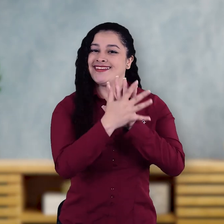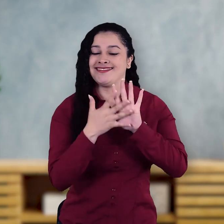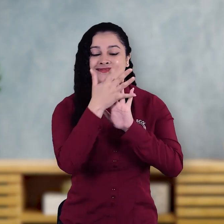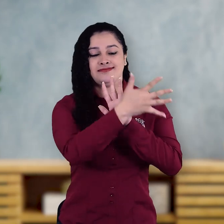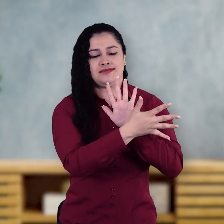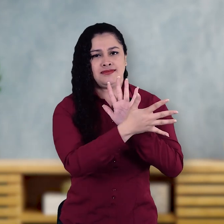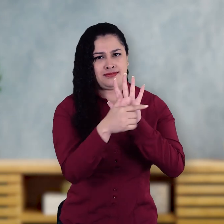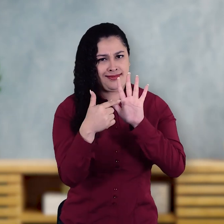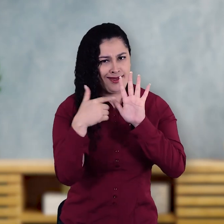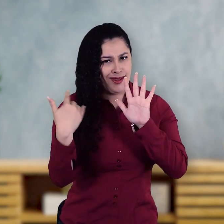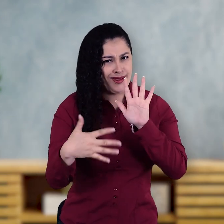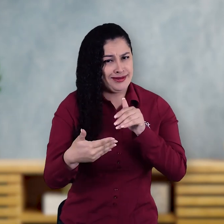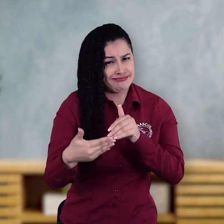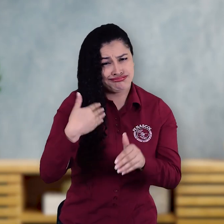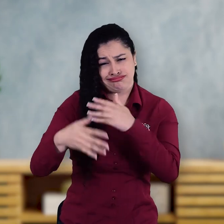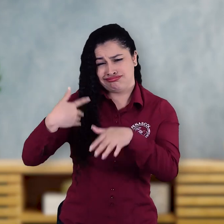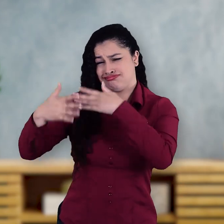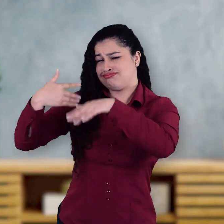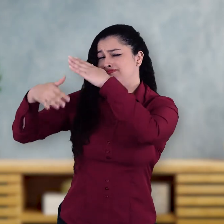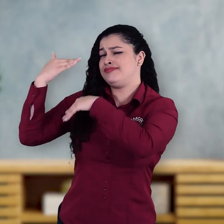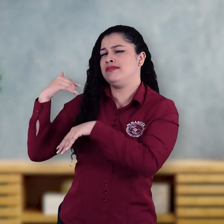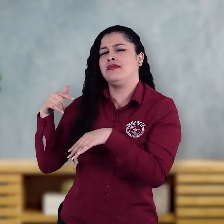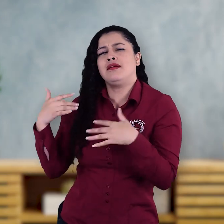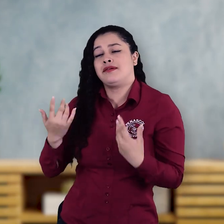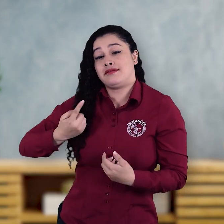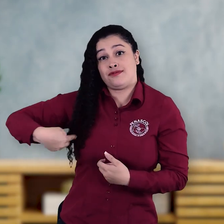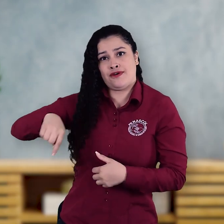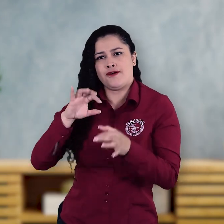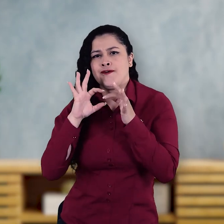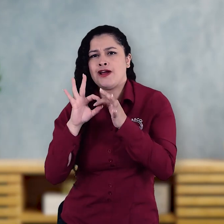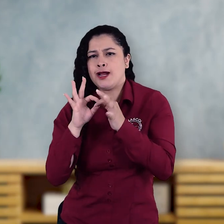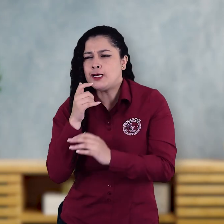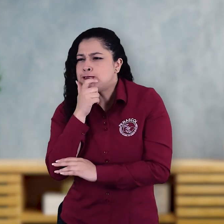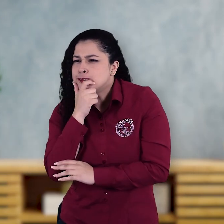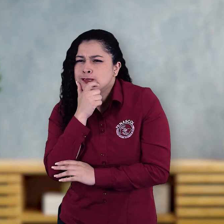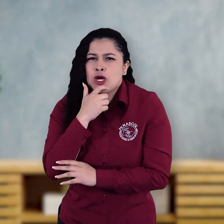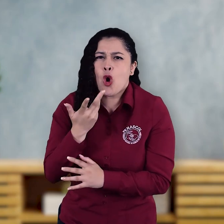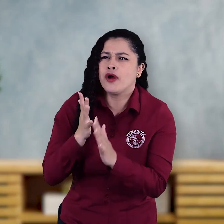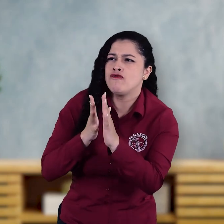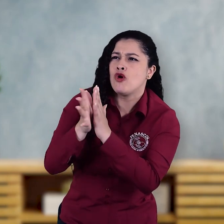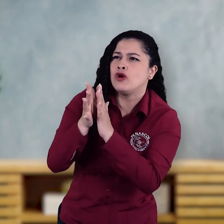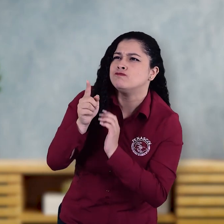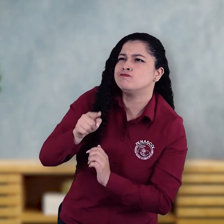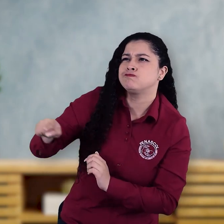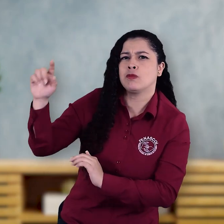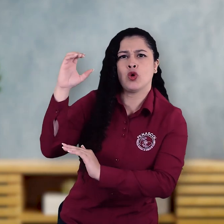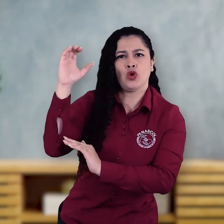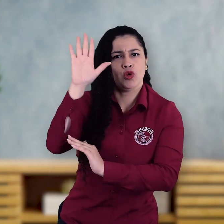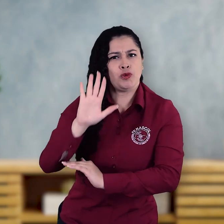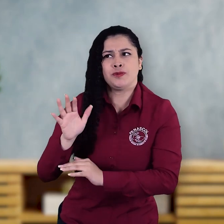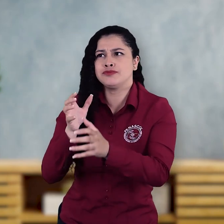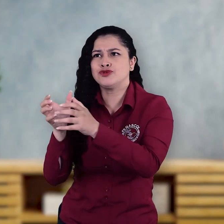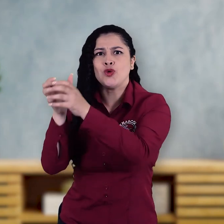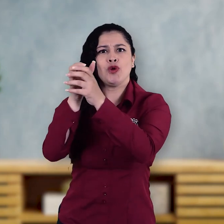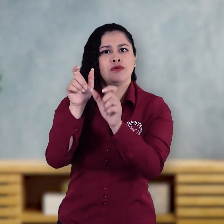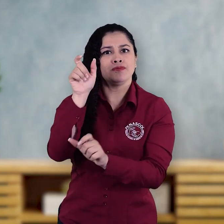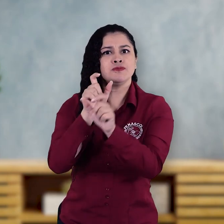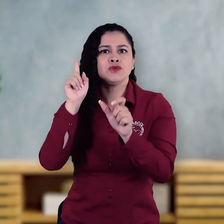Noti señales, que en sus inicios era un boletín impreso a manos de FENASCOL, como solución a la información para la comunidad sorda de las